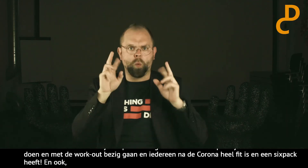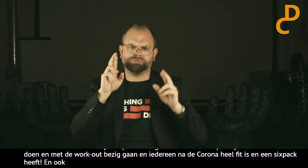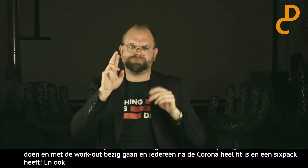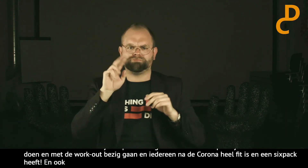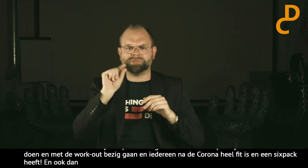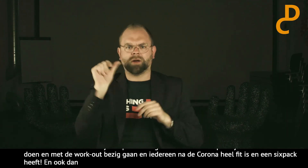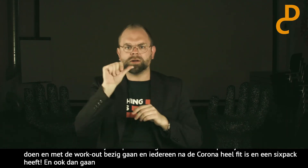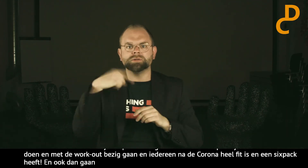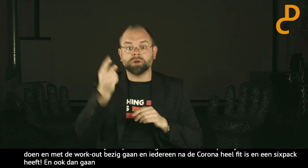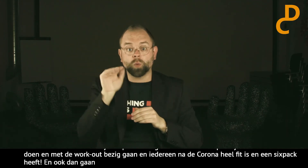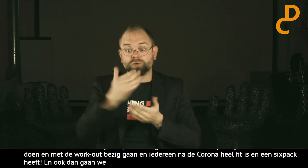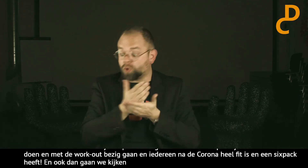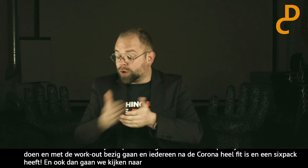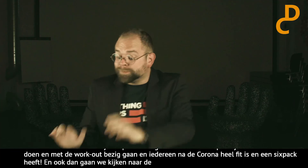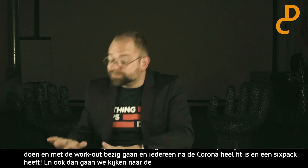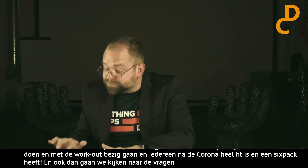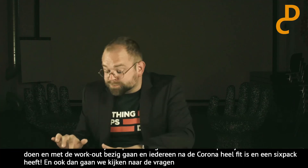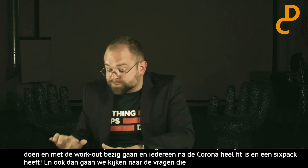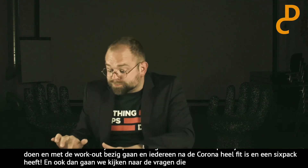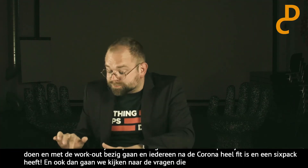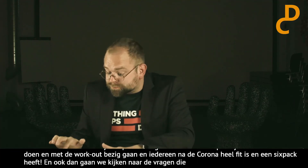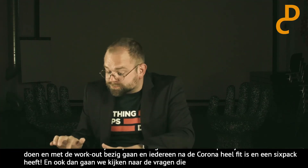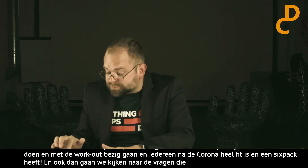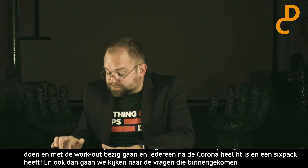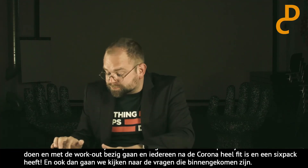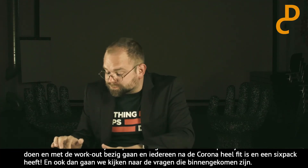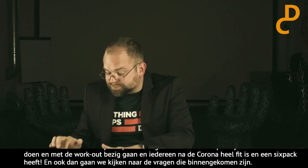gekomen. En ik hoop dat het anders is dan alleen maar over tolken.